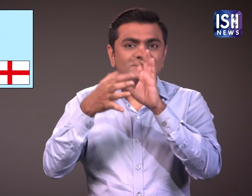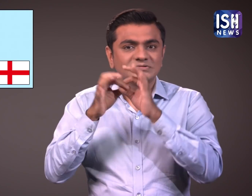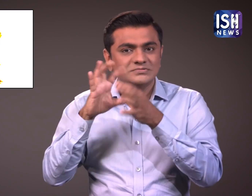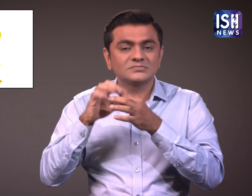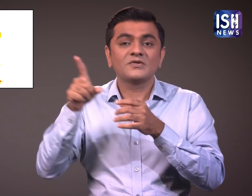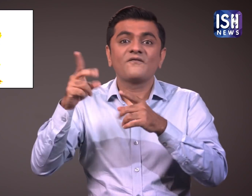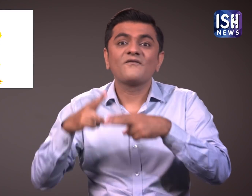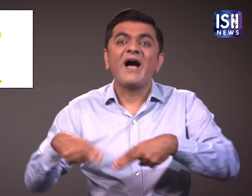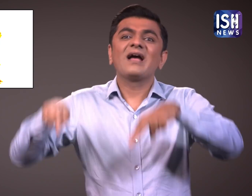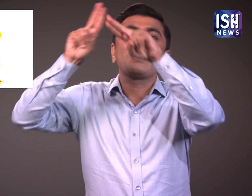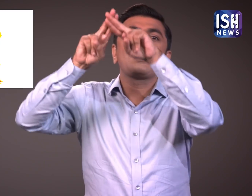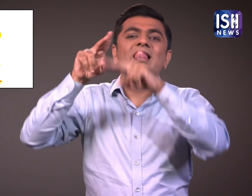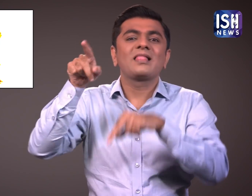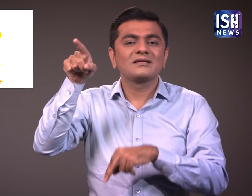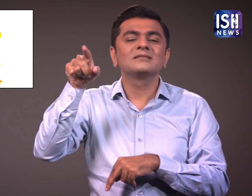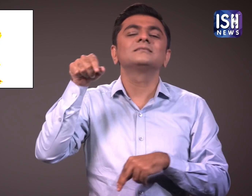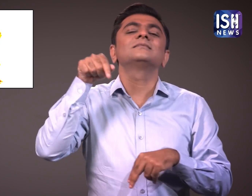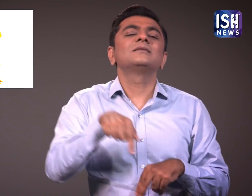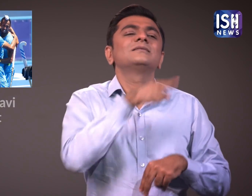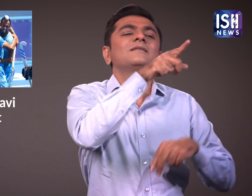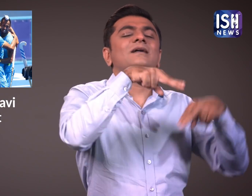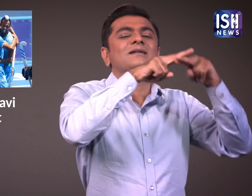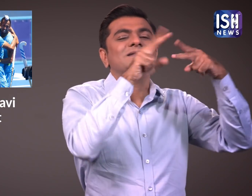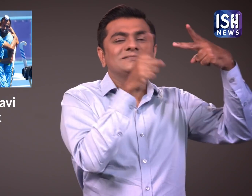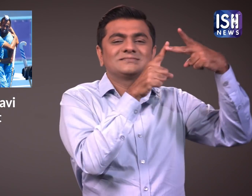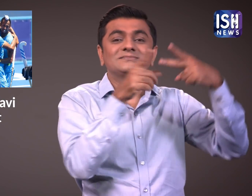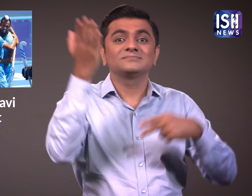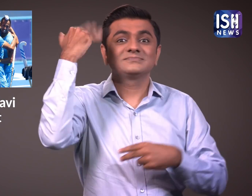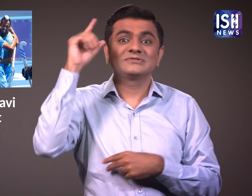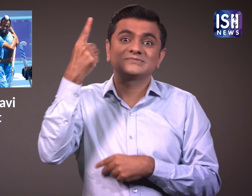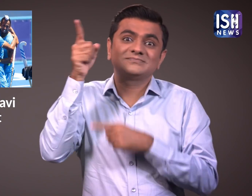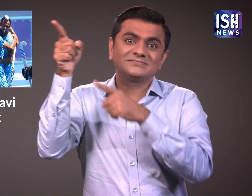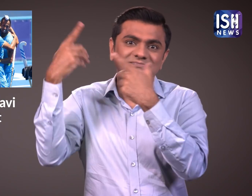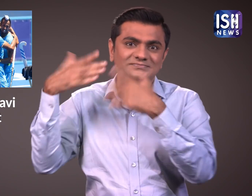थे।